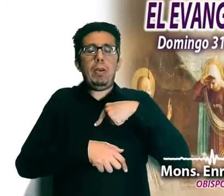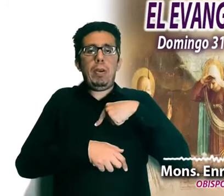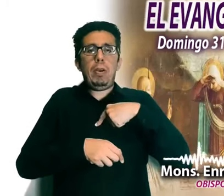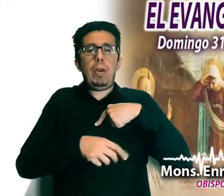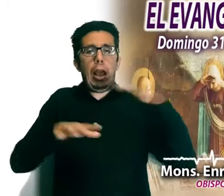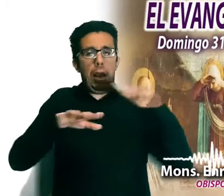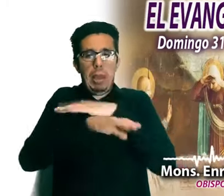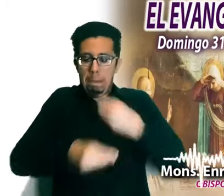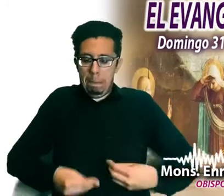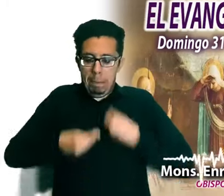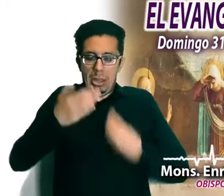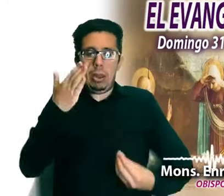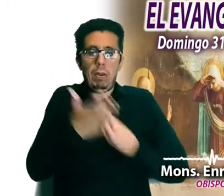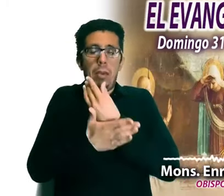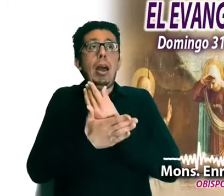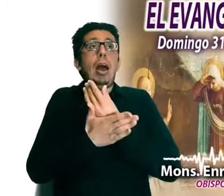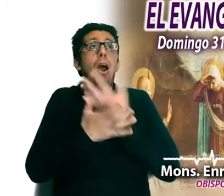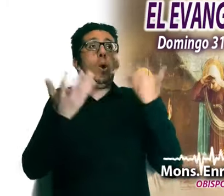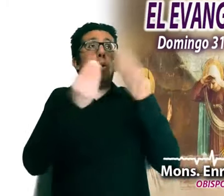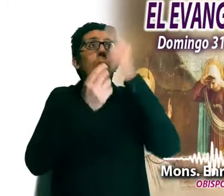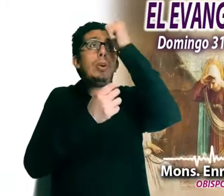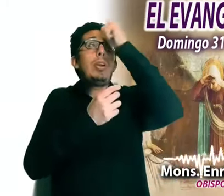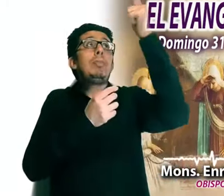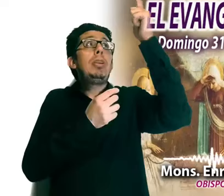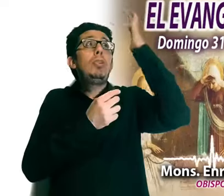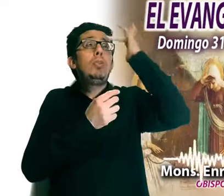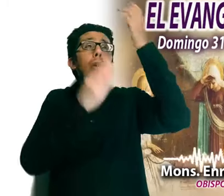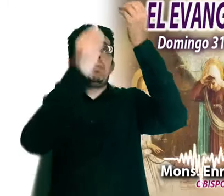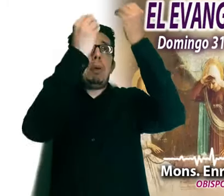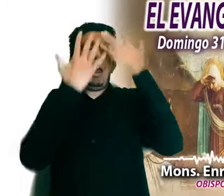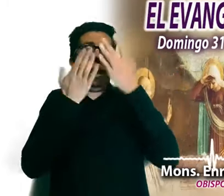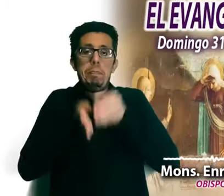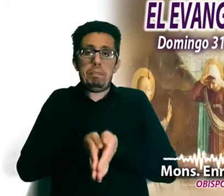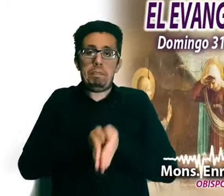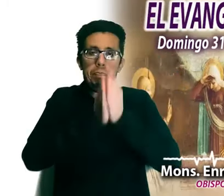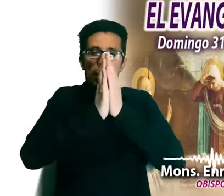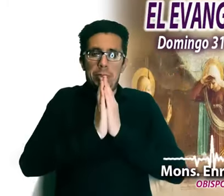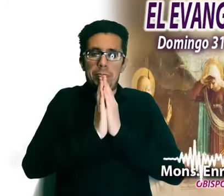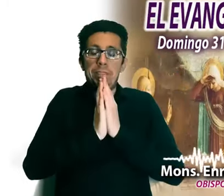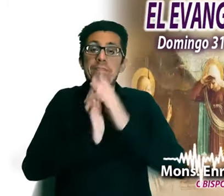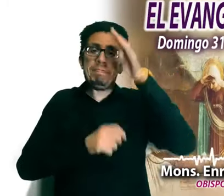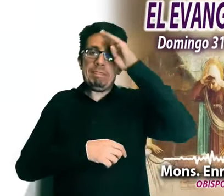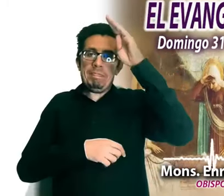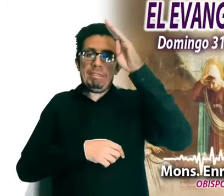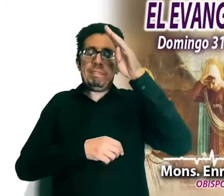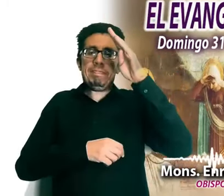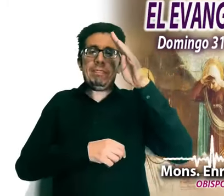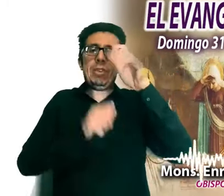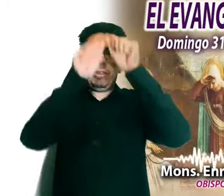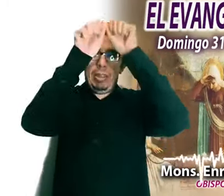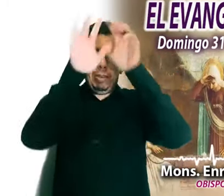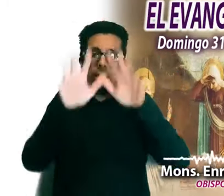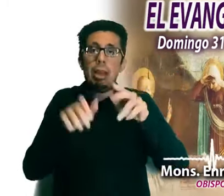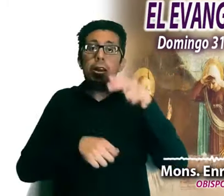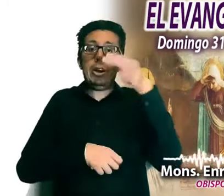la gracia del Espíritu Santo. Amén. El Señor te bendiga en nombre del Padre,